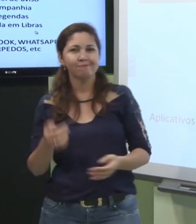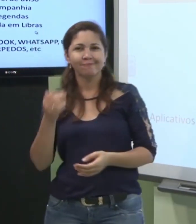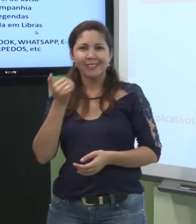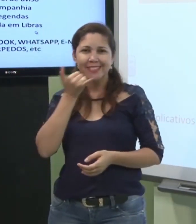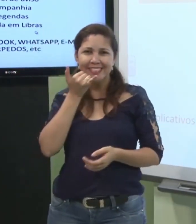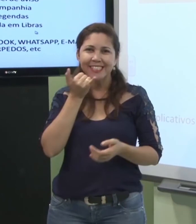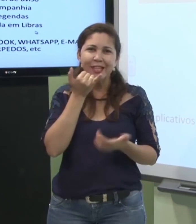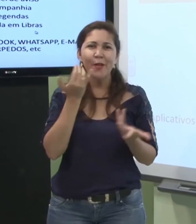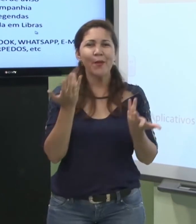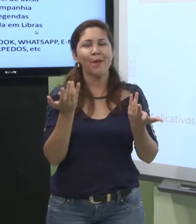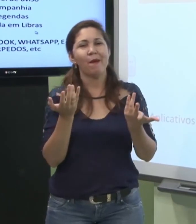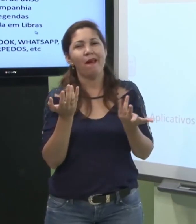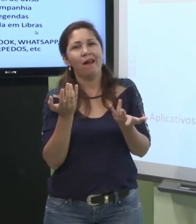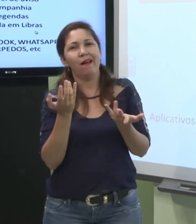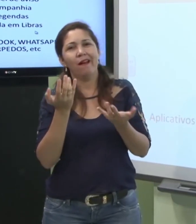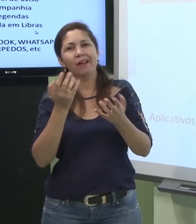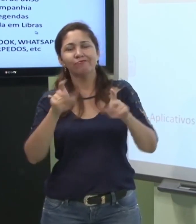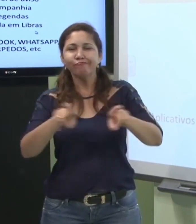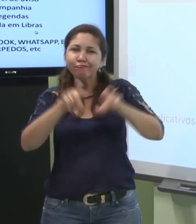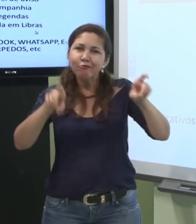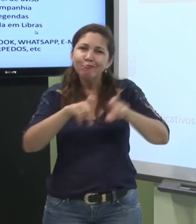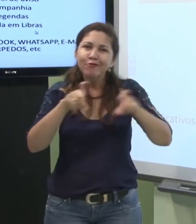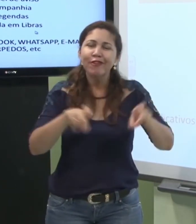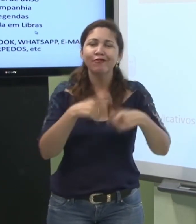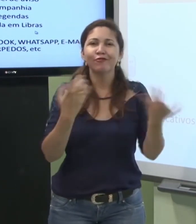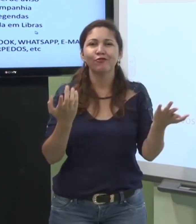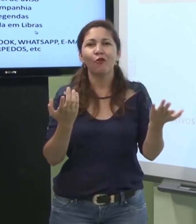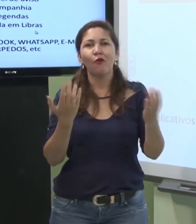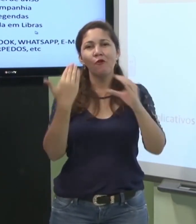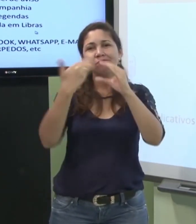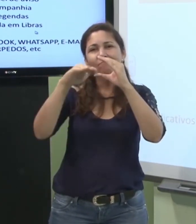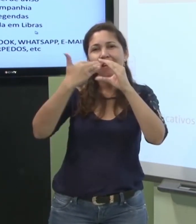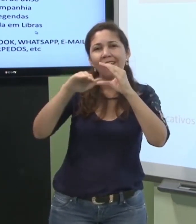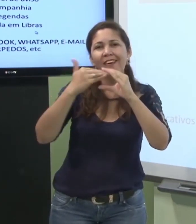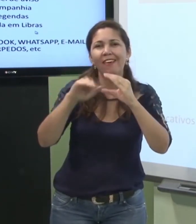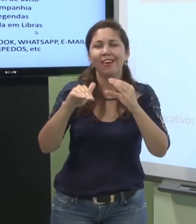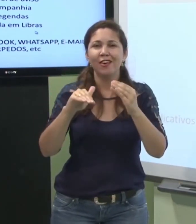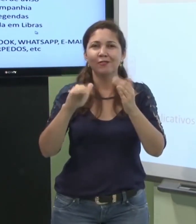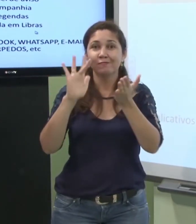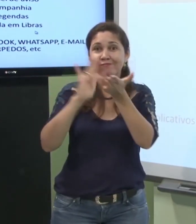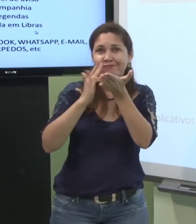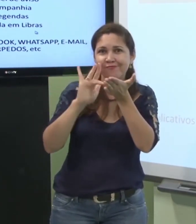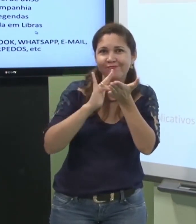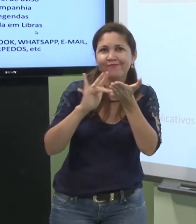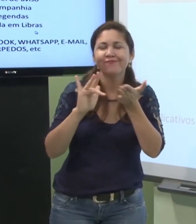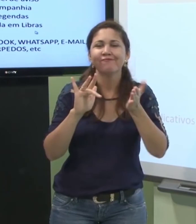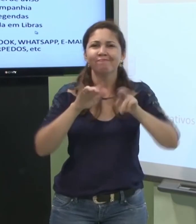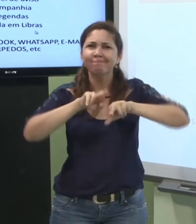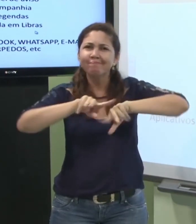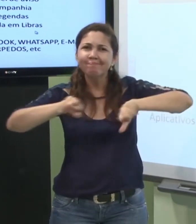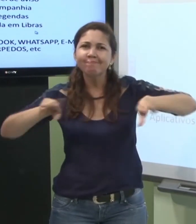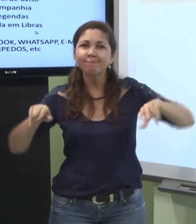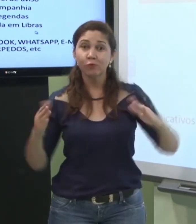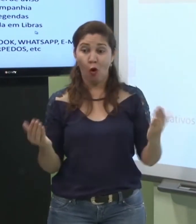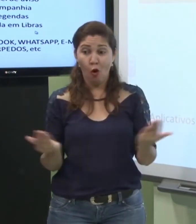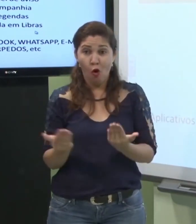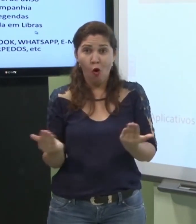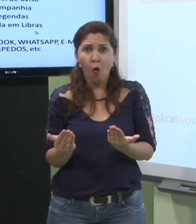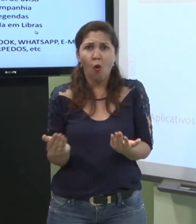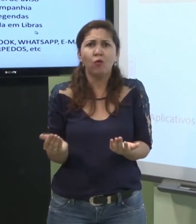Então, nós temos aí várias tecnologias na área de informática